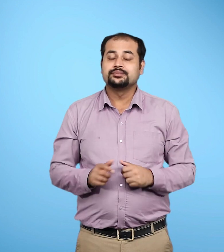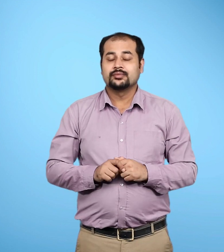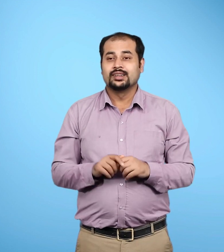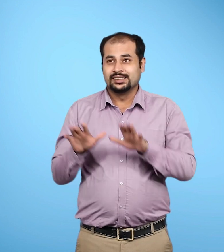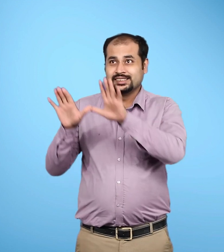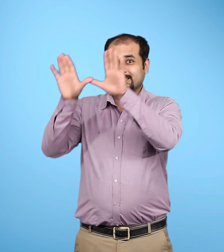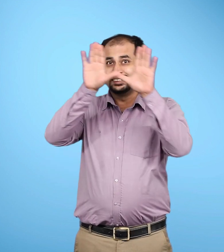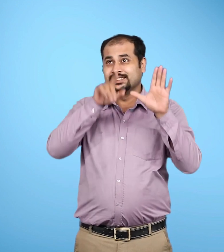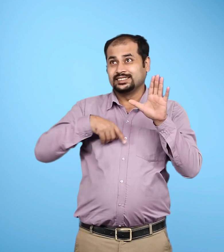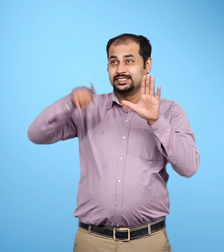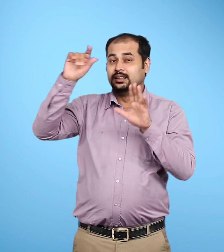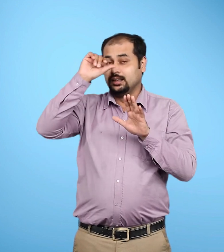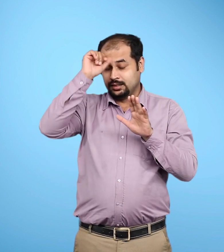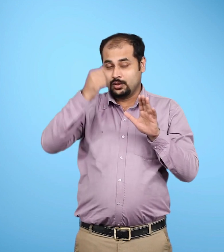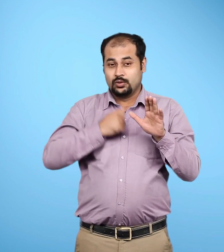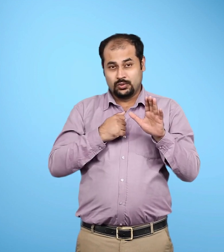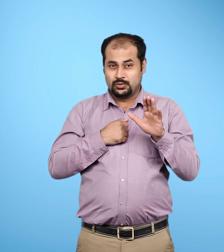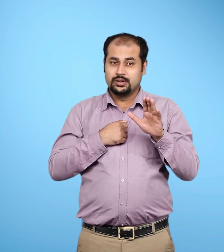अंतरिक्ष में उपस्थित कुछ भारती अउपग रह